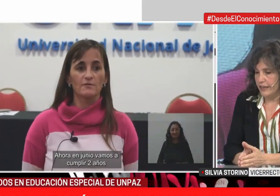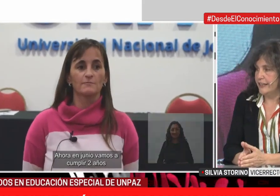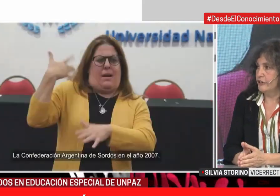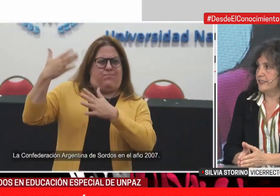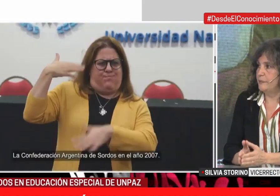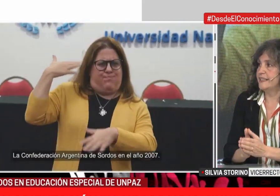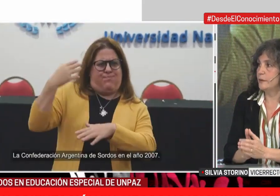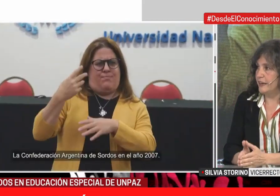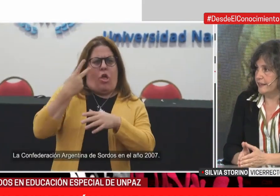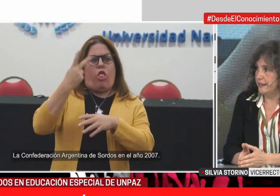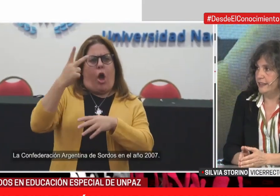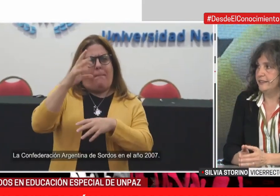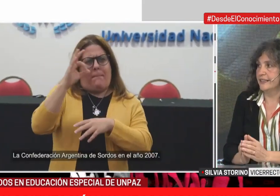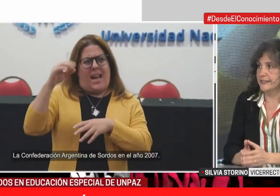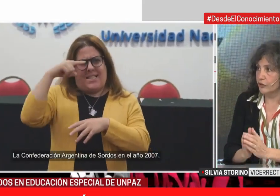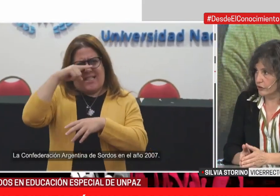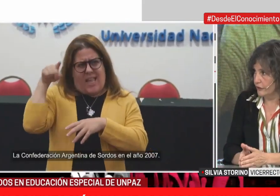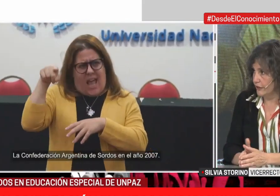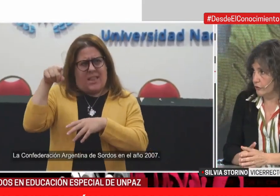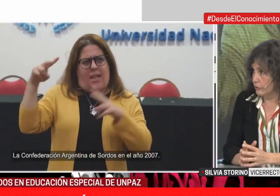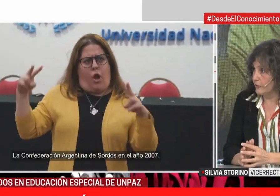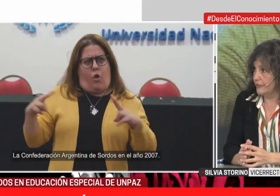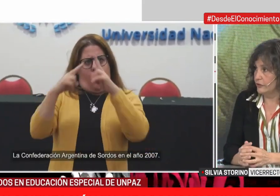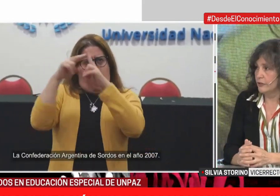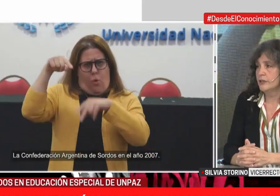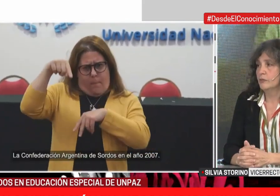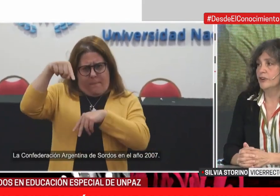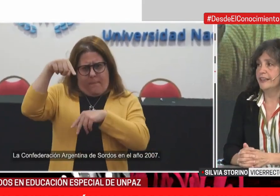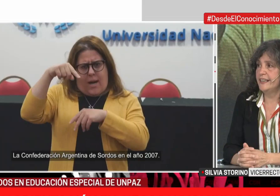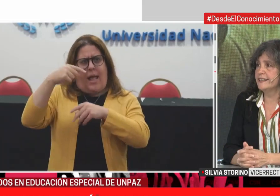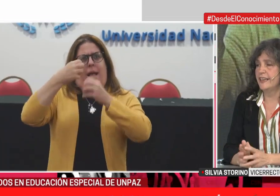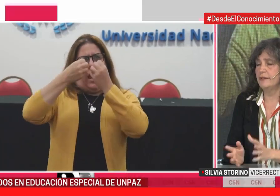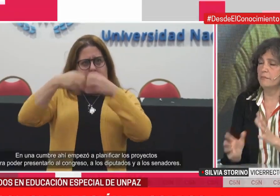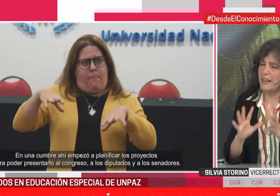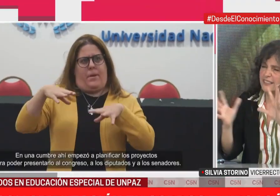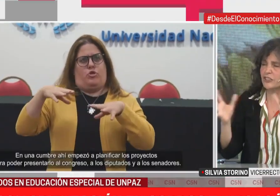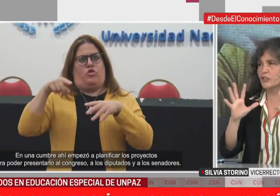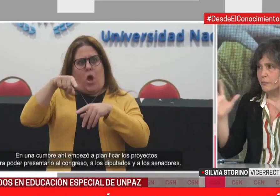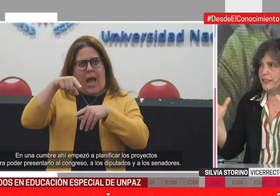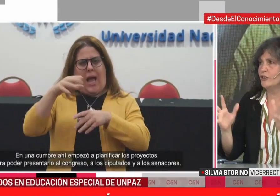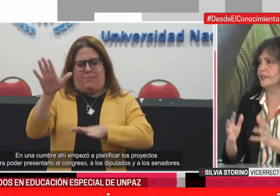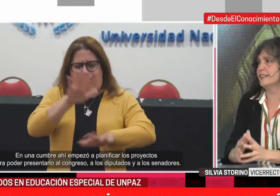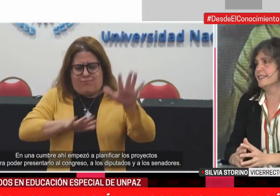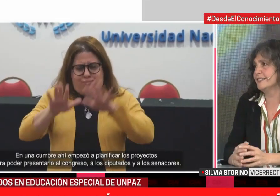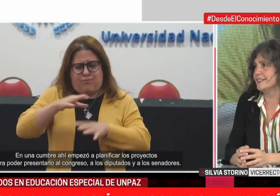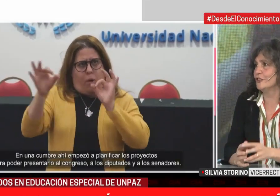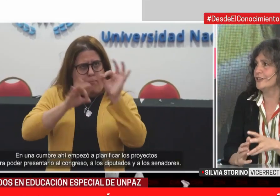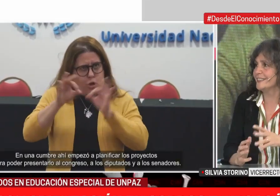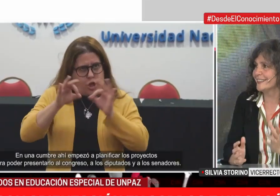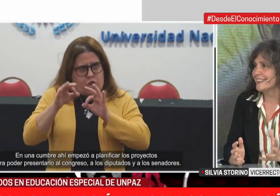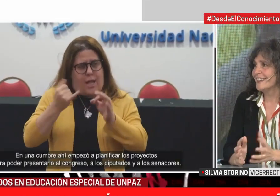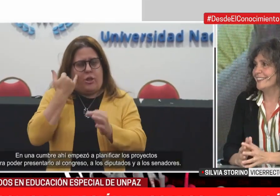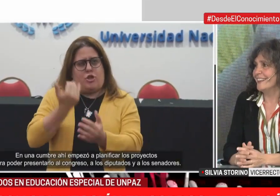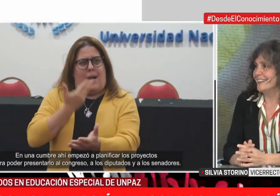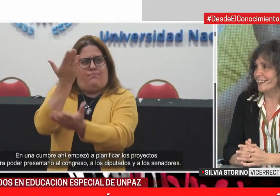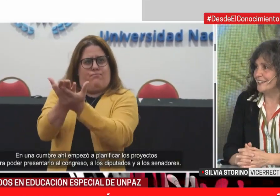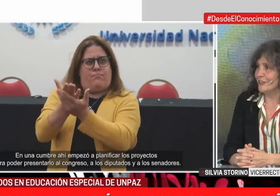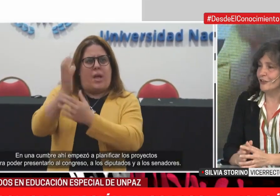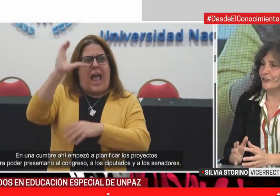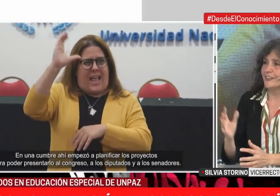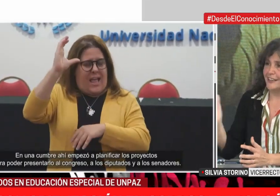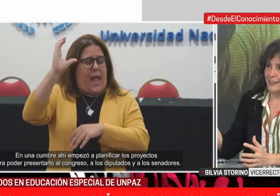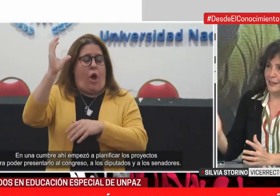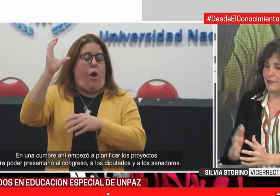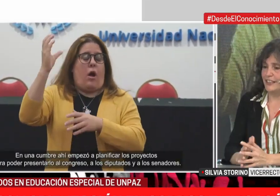la localidad de José Cepas es parte del tercer cordón del conurbano bonaerense, más o menos 15 estaciones desde